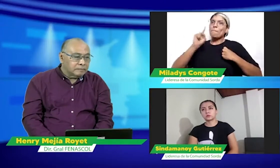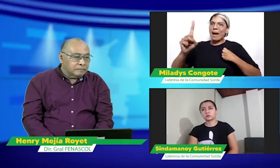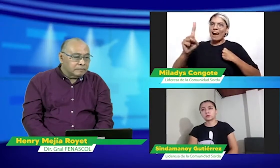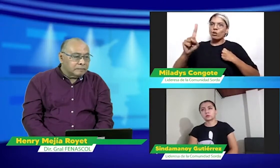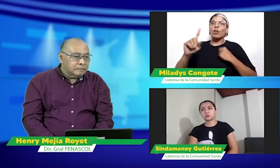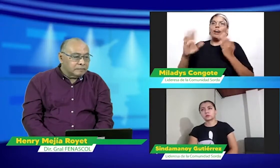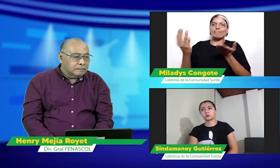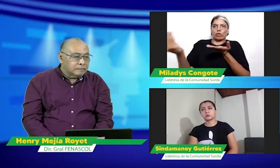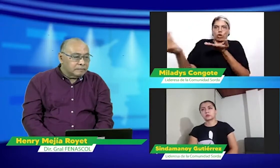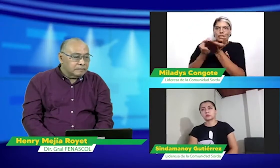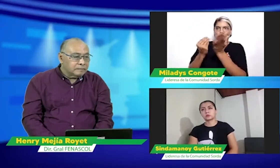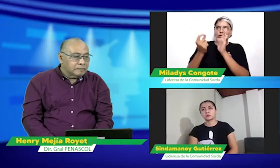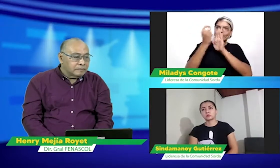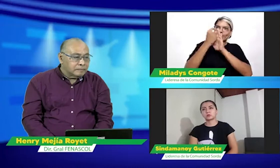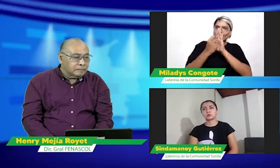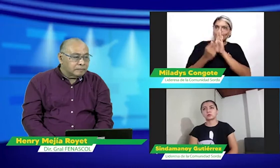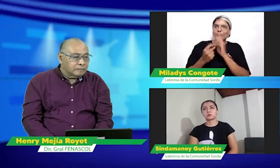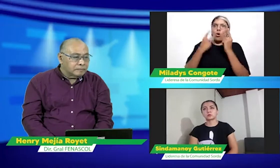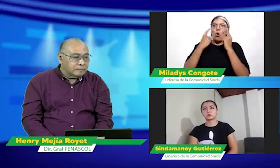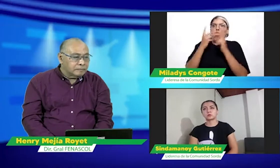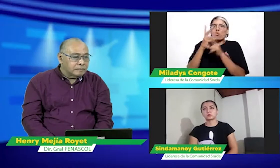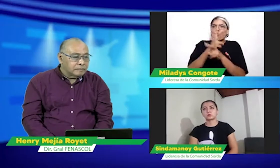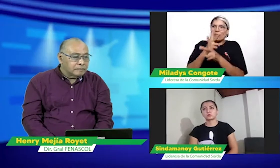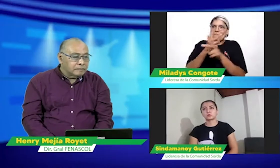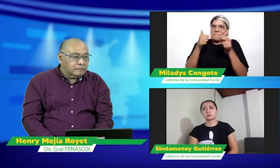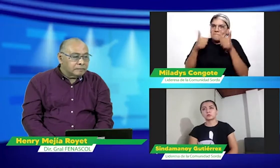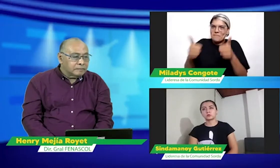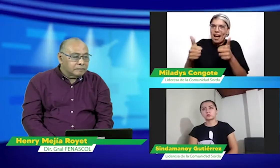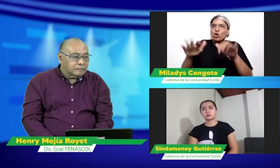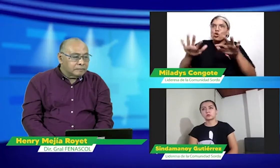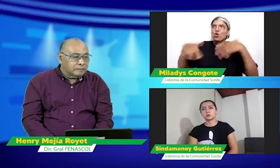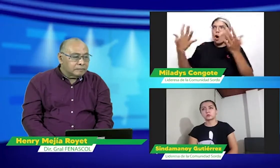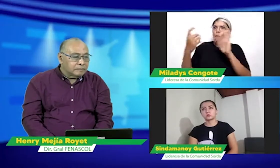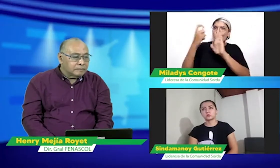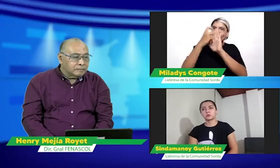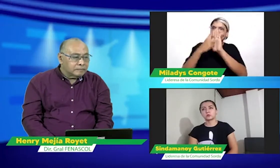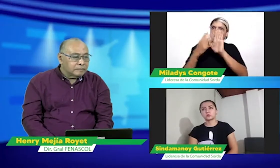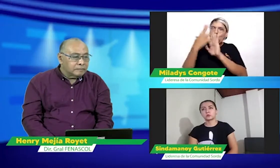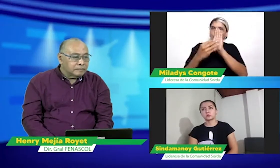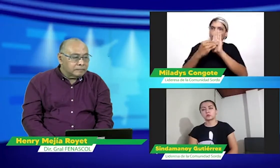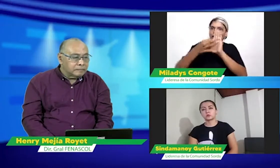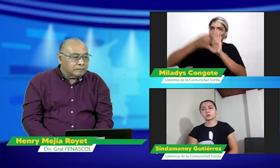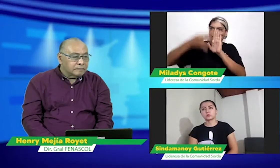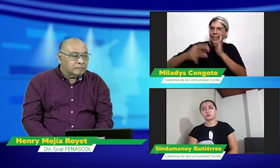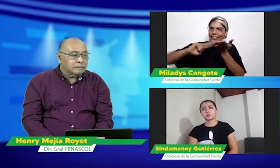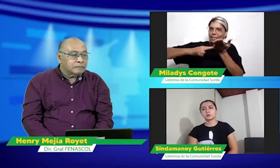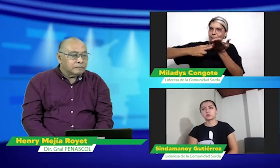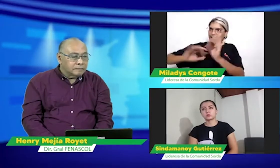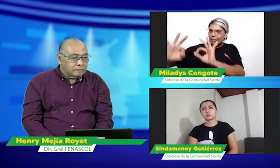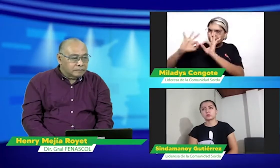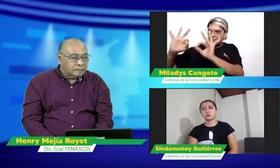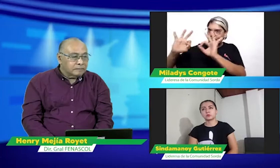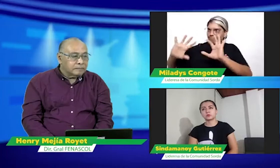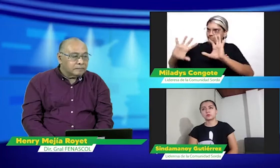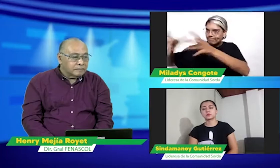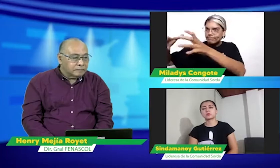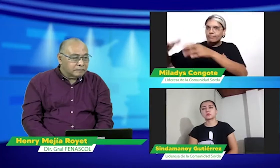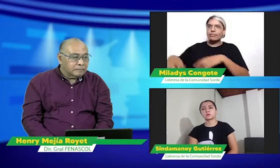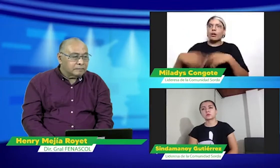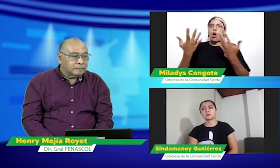por decirlo de algún modo, es un trauma que tenemos como comunidad, pero es importante generar unos criterios, un código de ética para